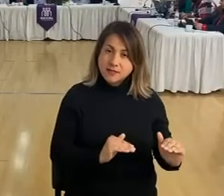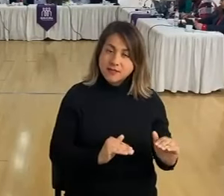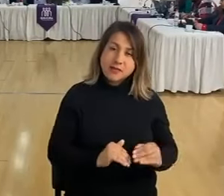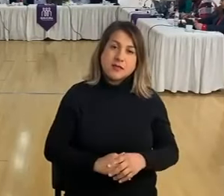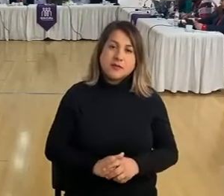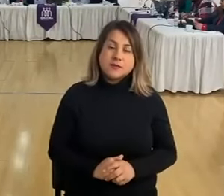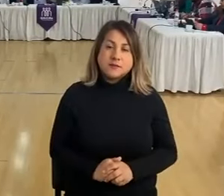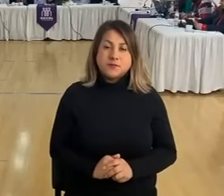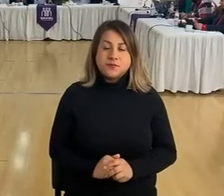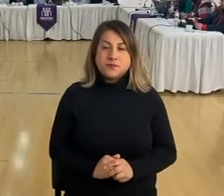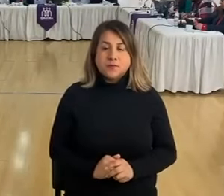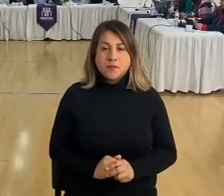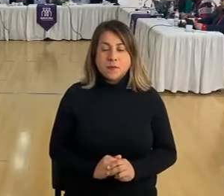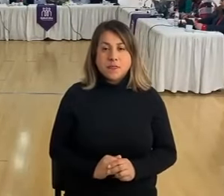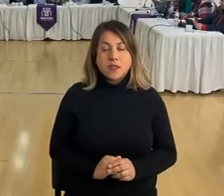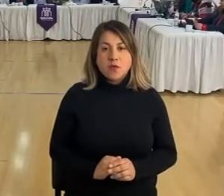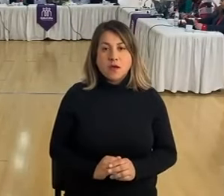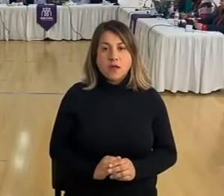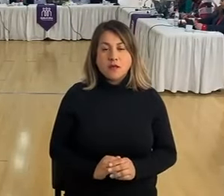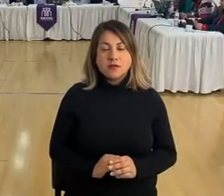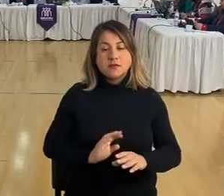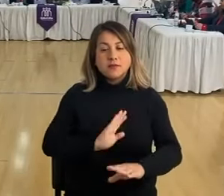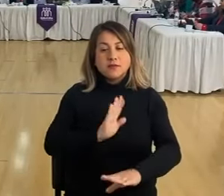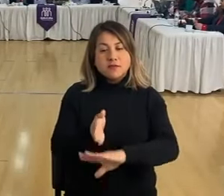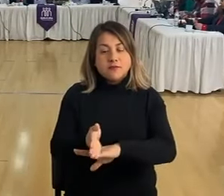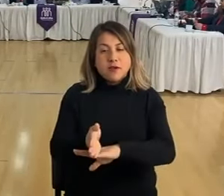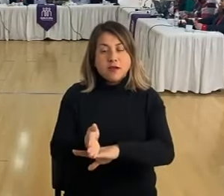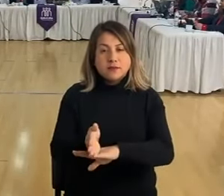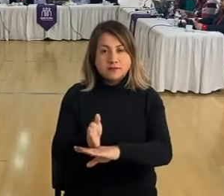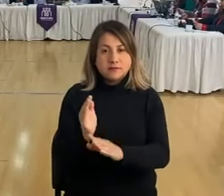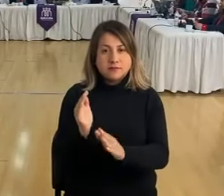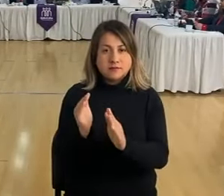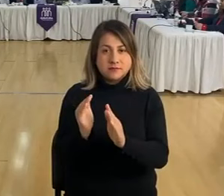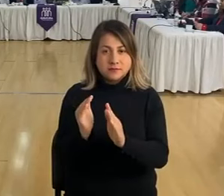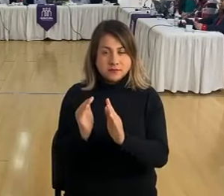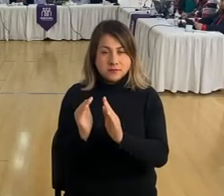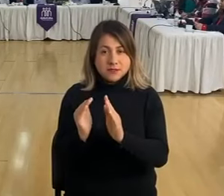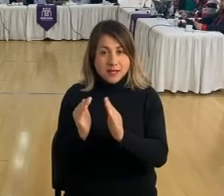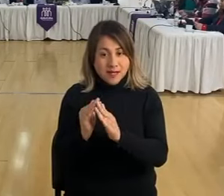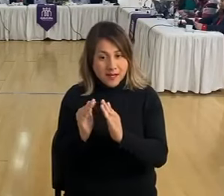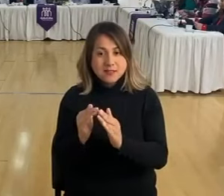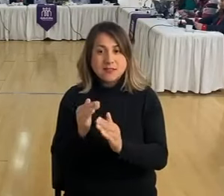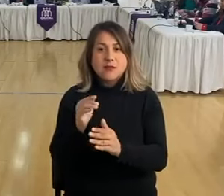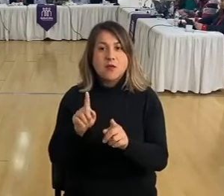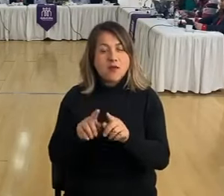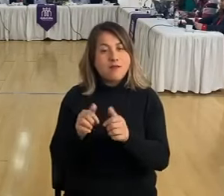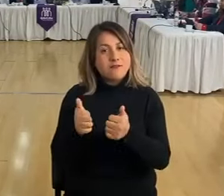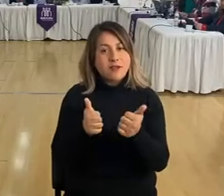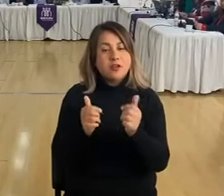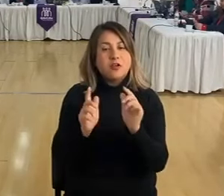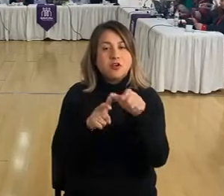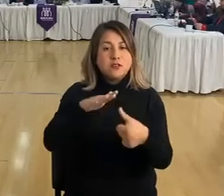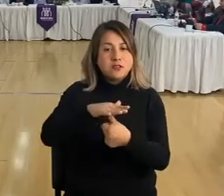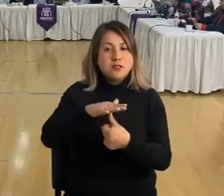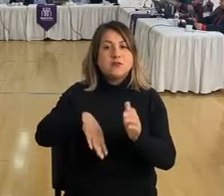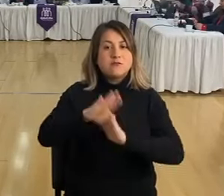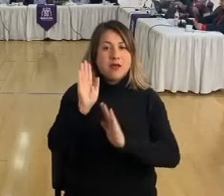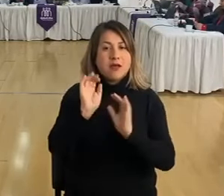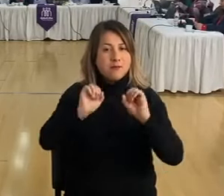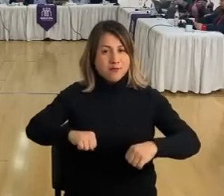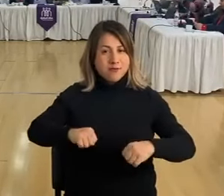en la atención domiciliaria que hay. Por eso que yo creo que este consejo lo aprobó en su totalidad.